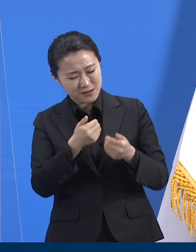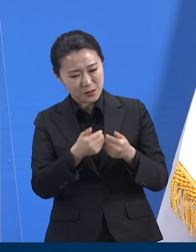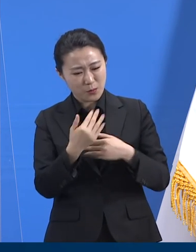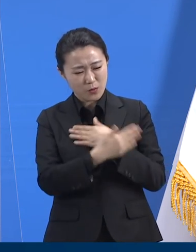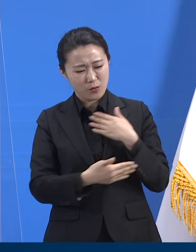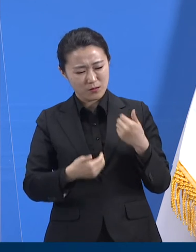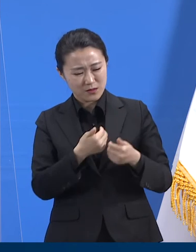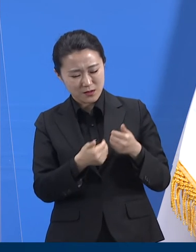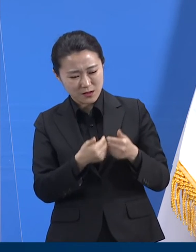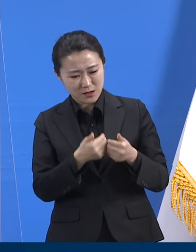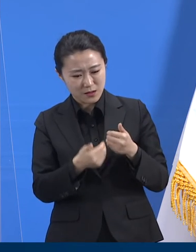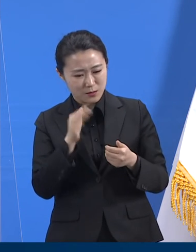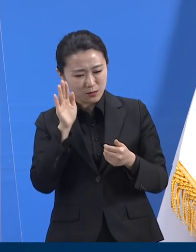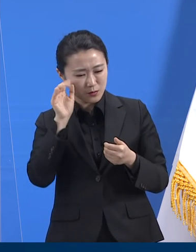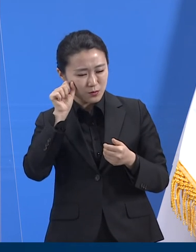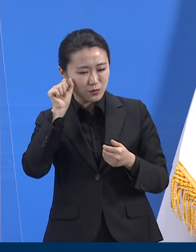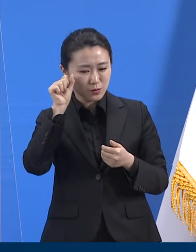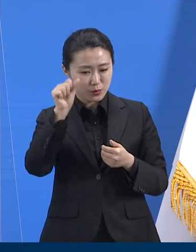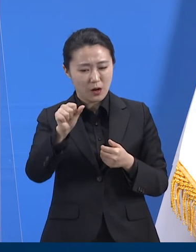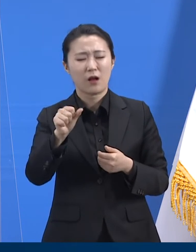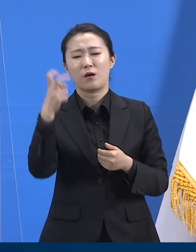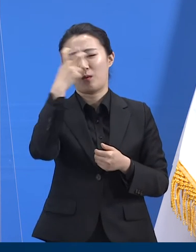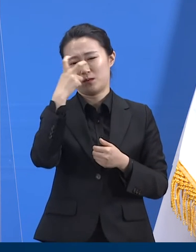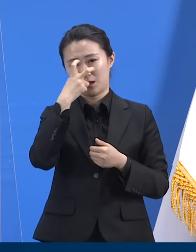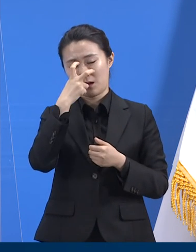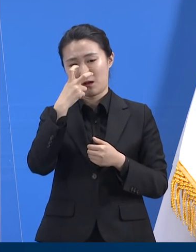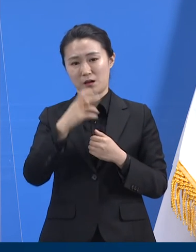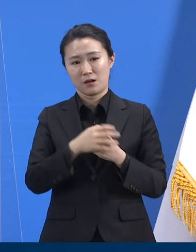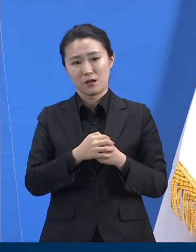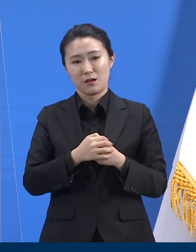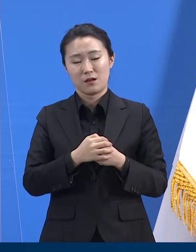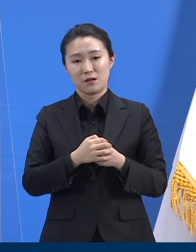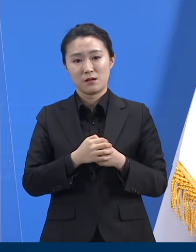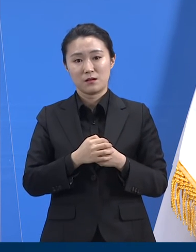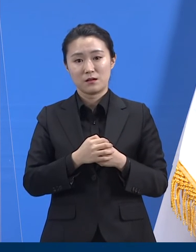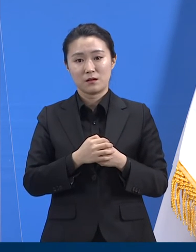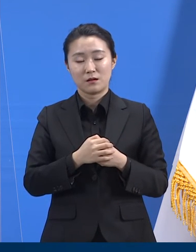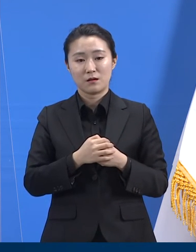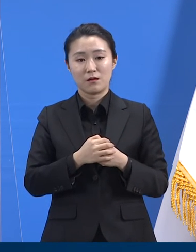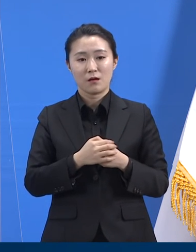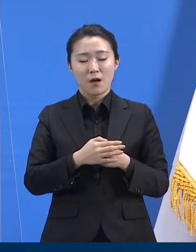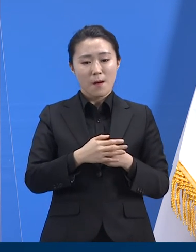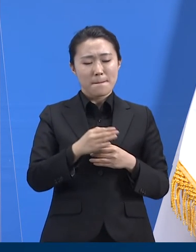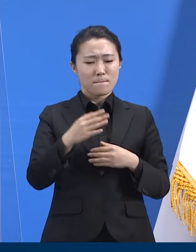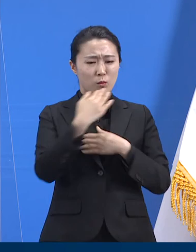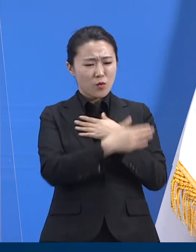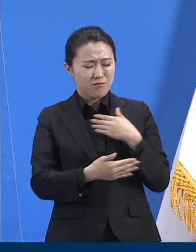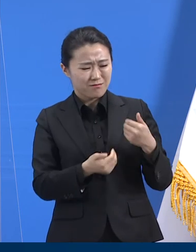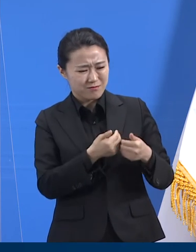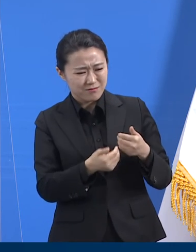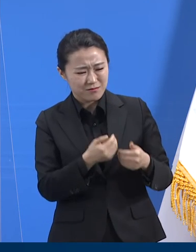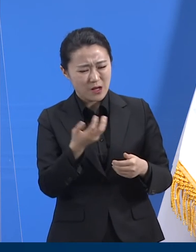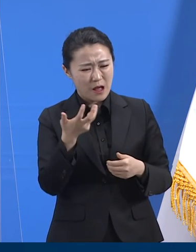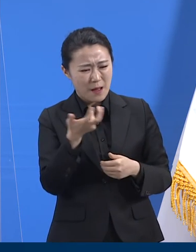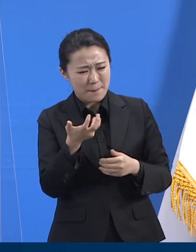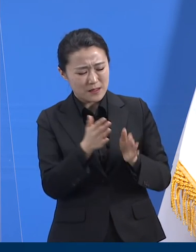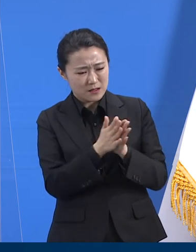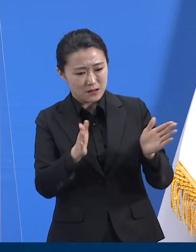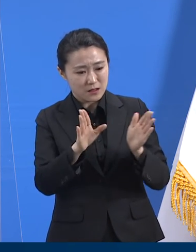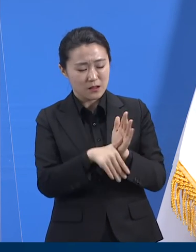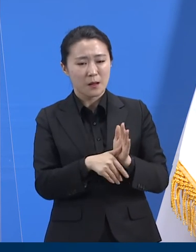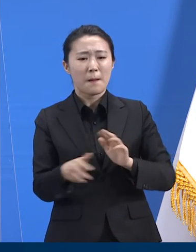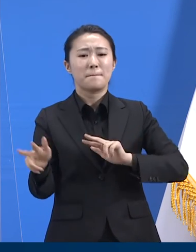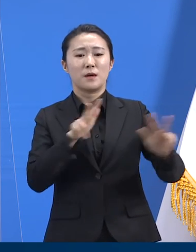증상은 느낄 때 바로 검사를 받으면 집단 감염 확산을 최소화하고 가족과 이웃을 지킬 수 있습니다.